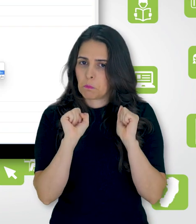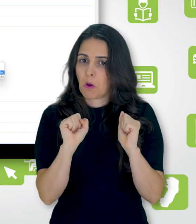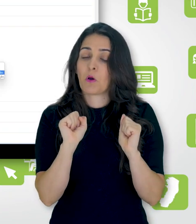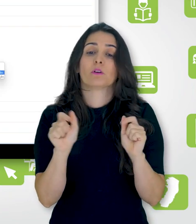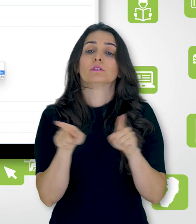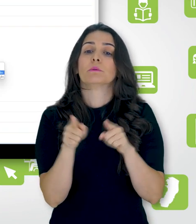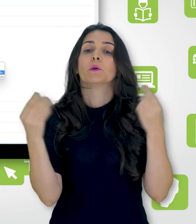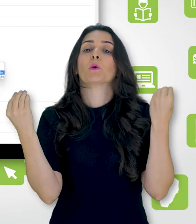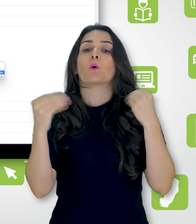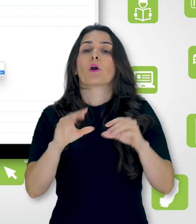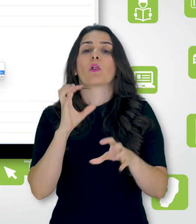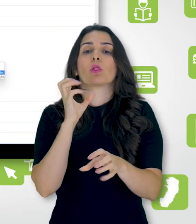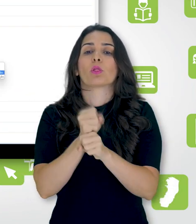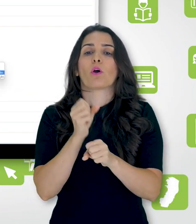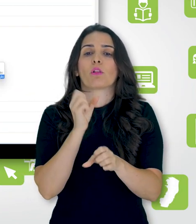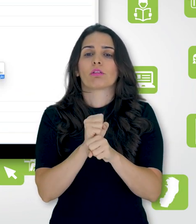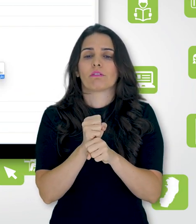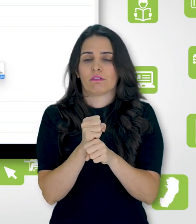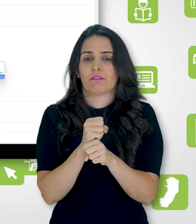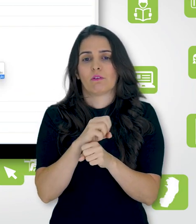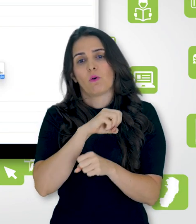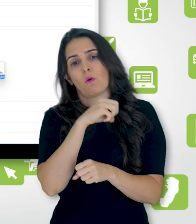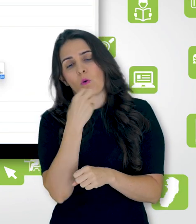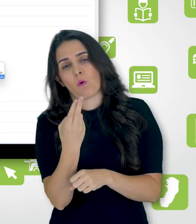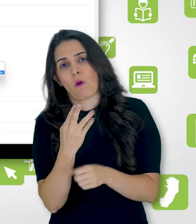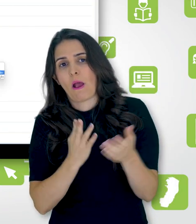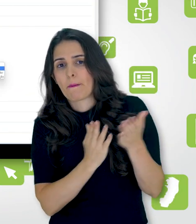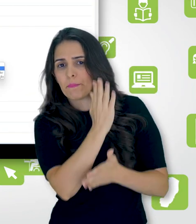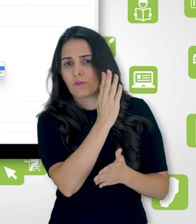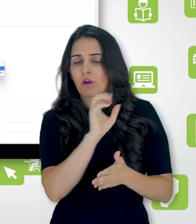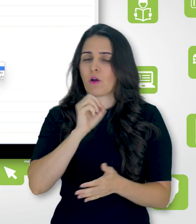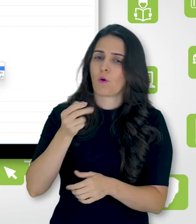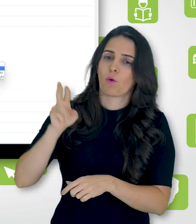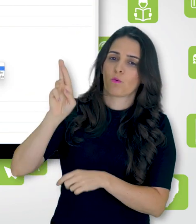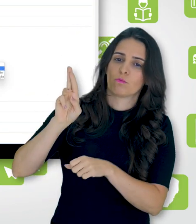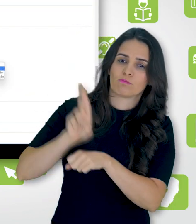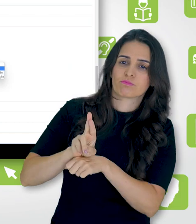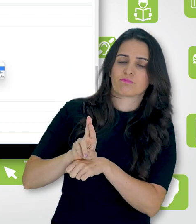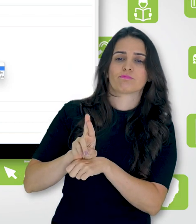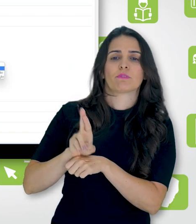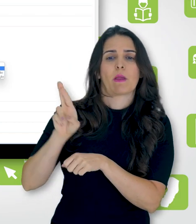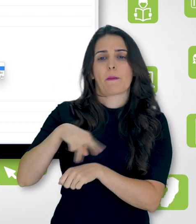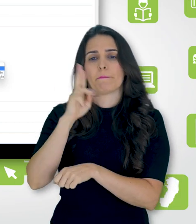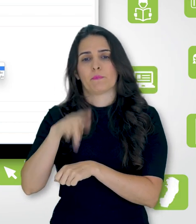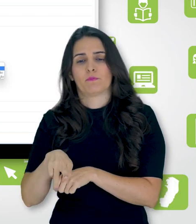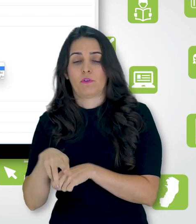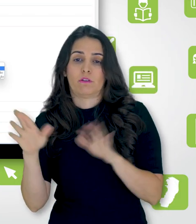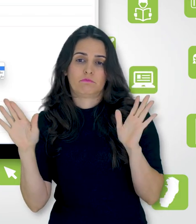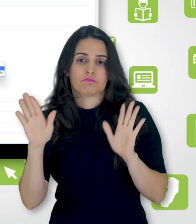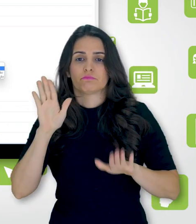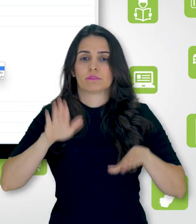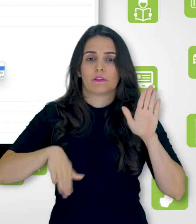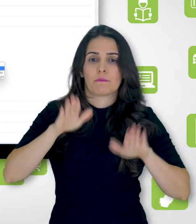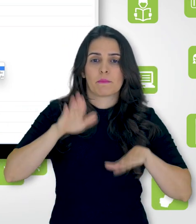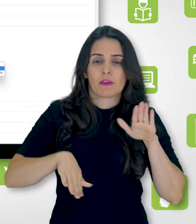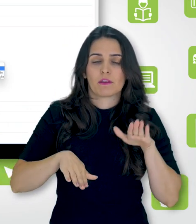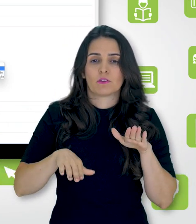colocar a nota de aprovação ou reprovação, e assim você vai criando determinadas condições,